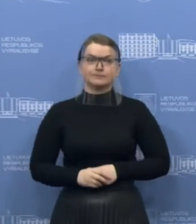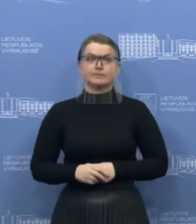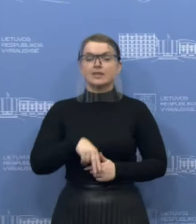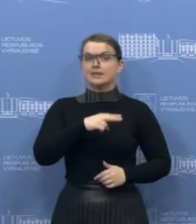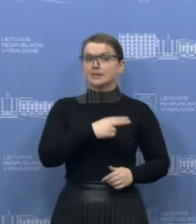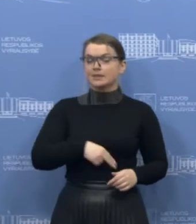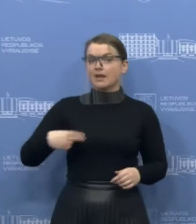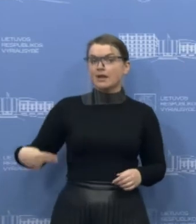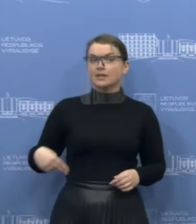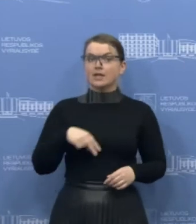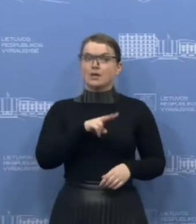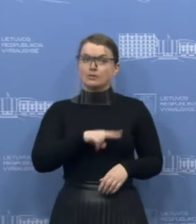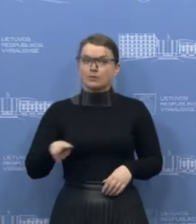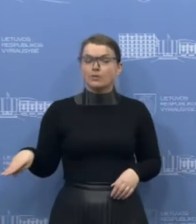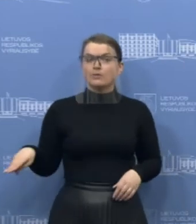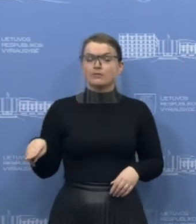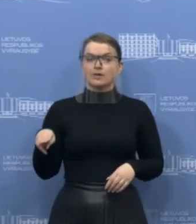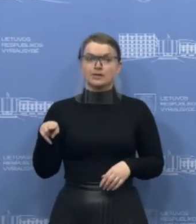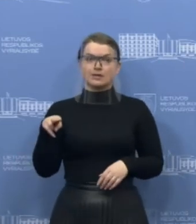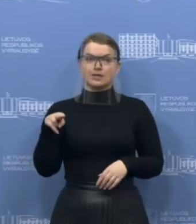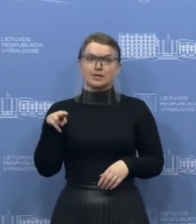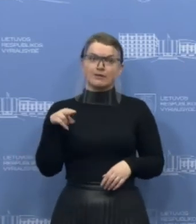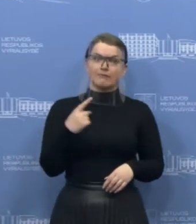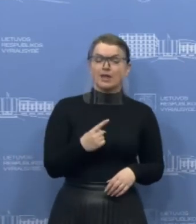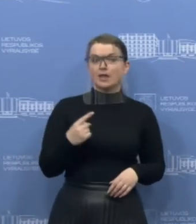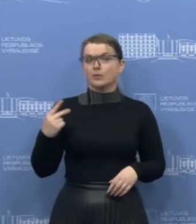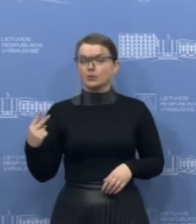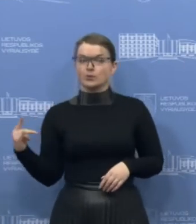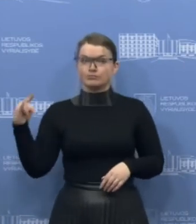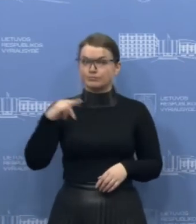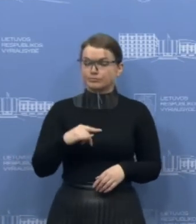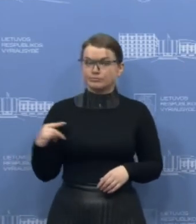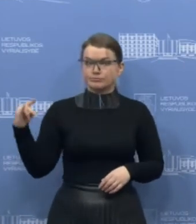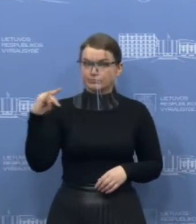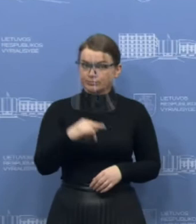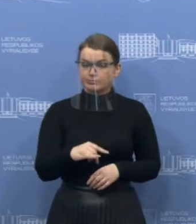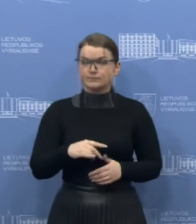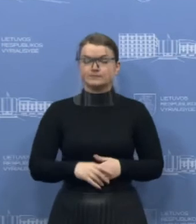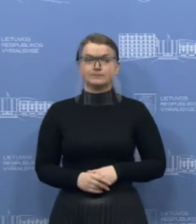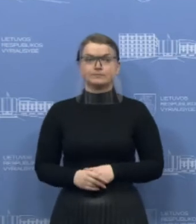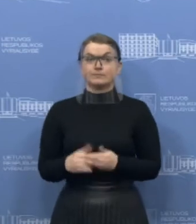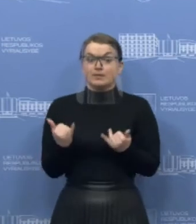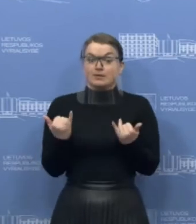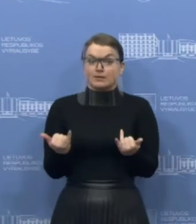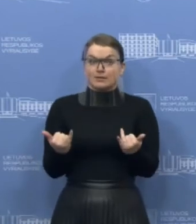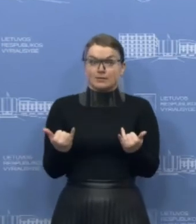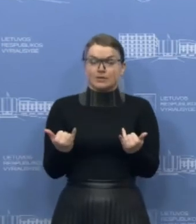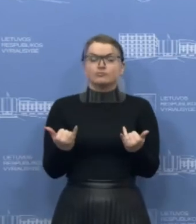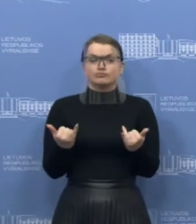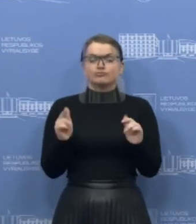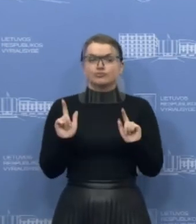iš Danijos vienas, iš Norvegijos du skrydžiai, Taigi šiai dienai galime